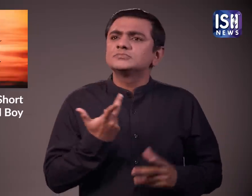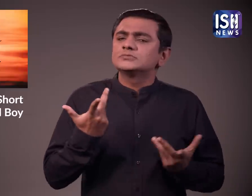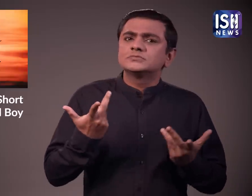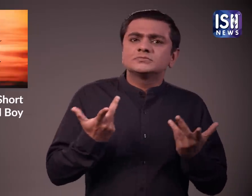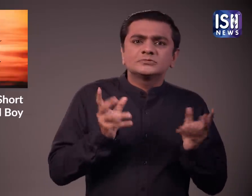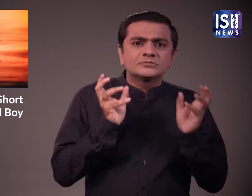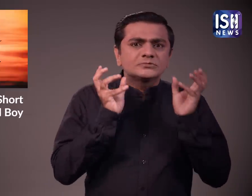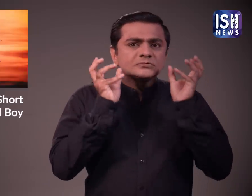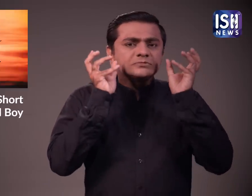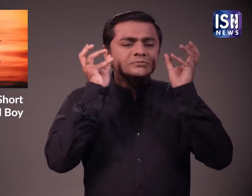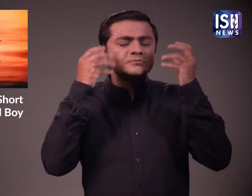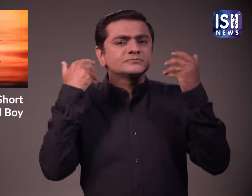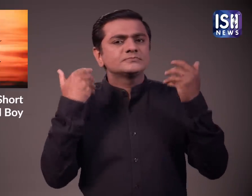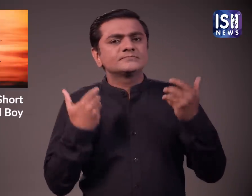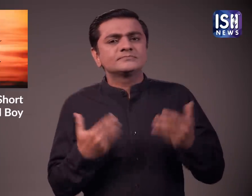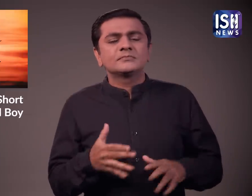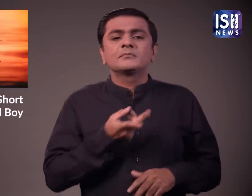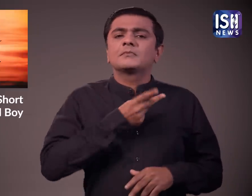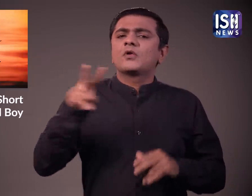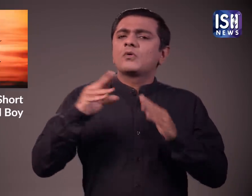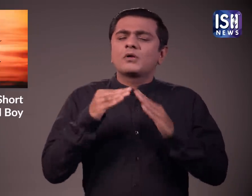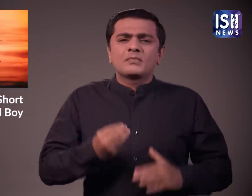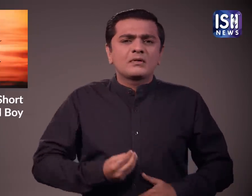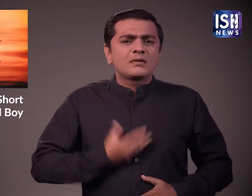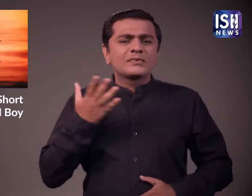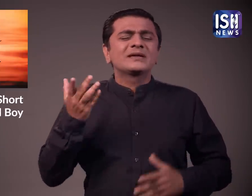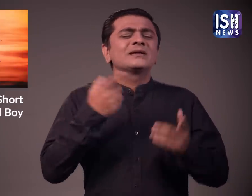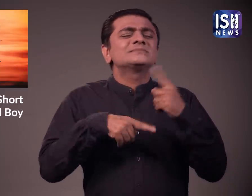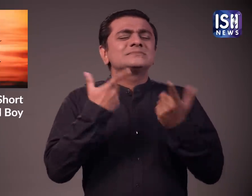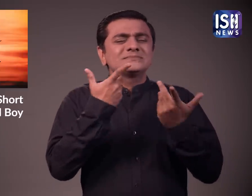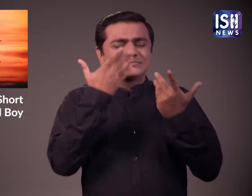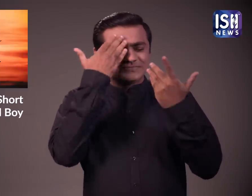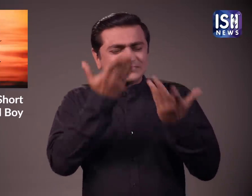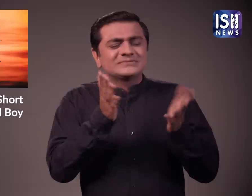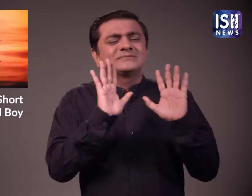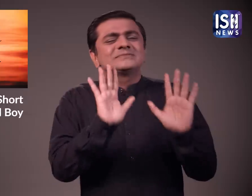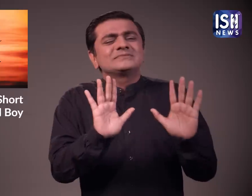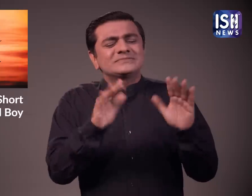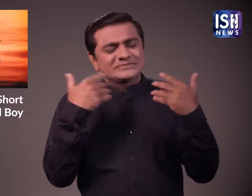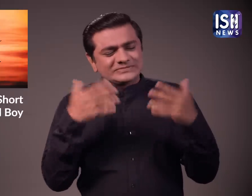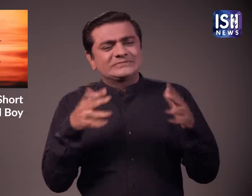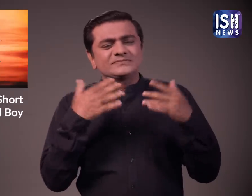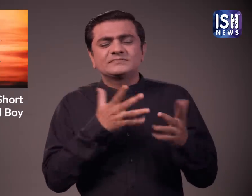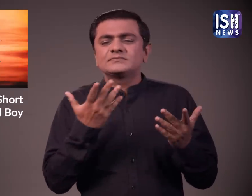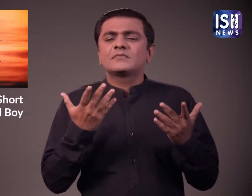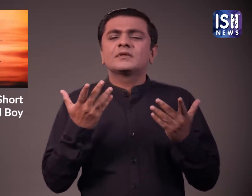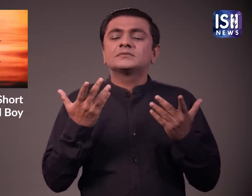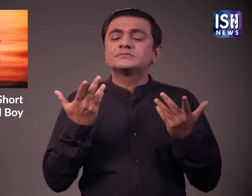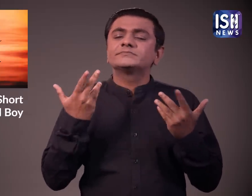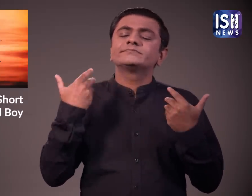जब वो घर लोटा तब भी भी शत्रुग्न अपने चोटे बालों को लेकर बेहत परेशान था उसके परिवार ने उसे समझाया